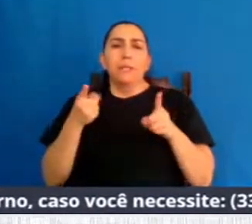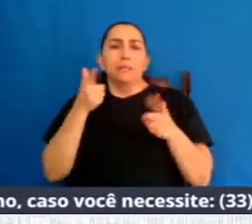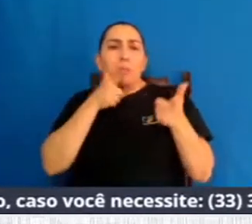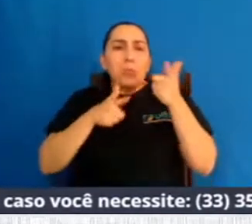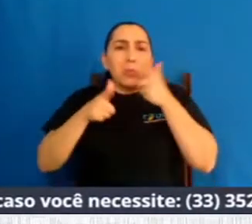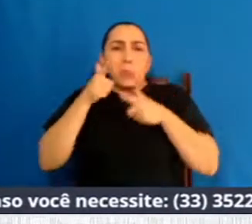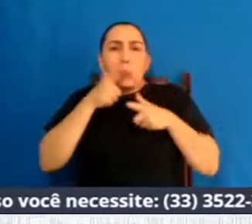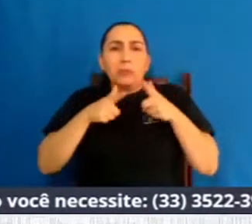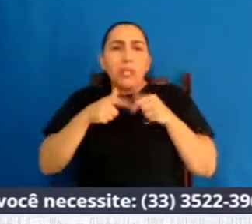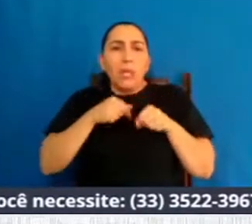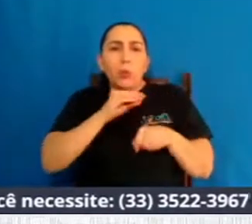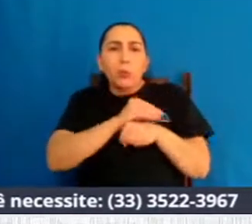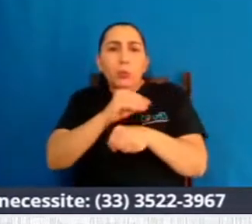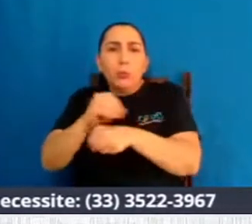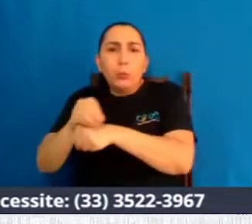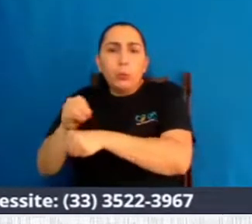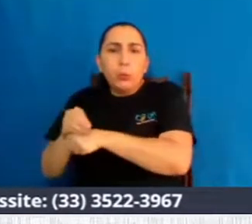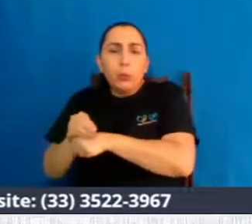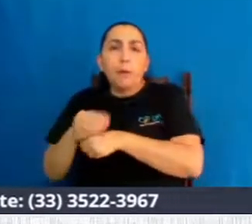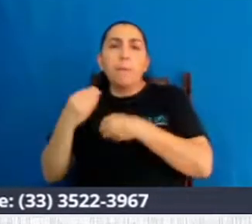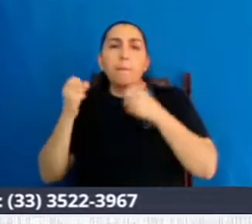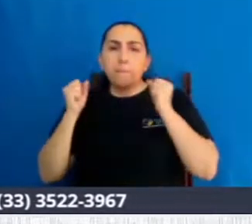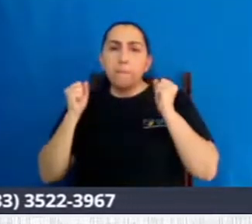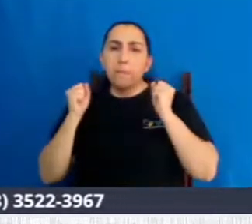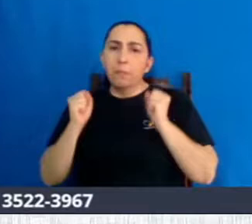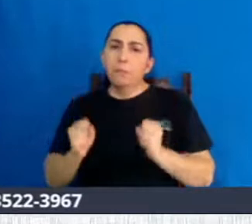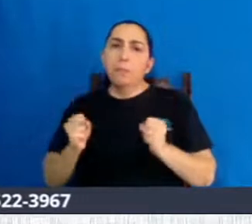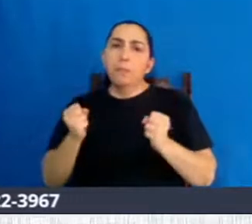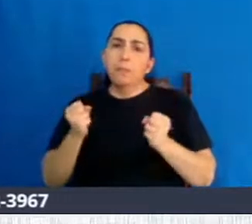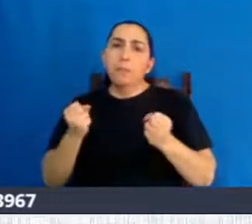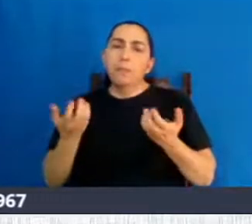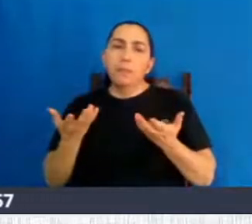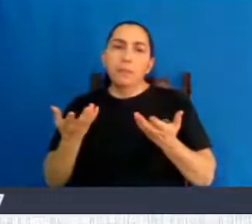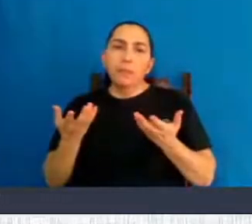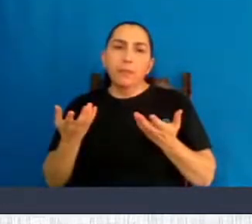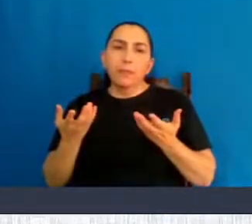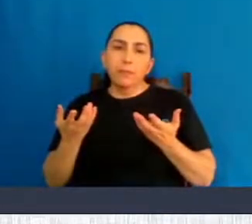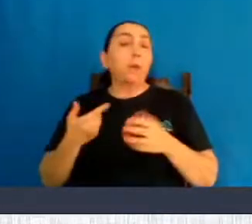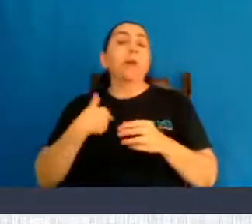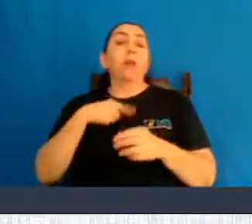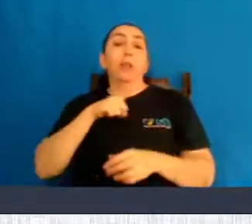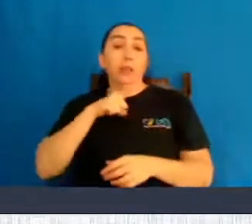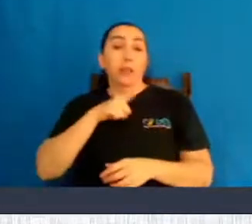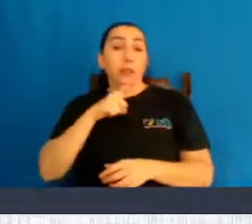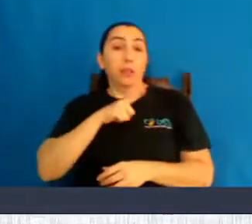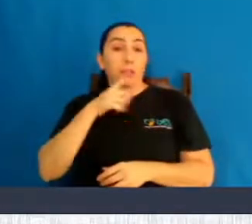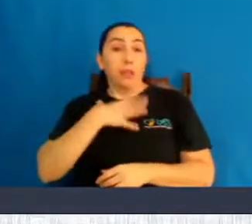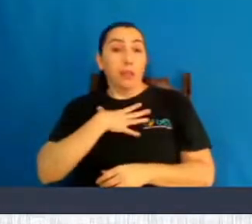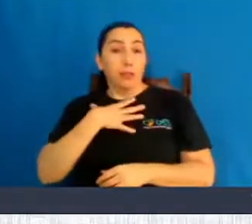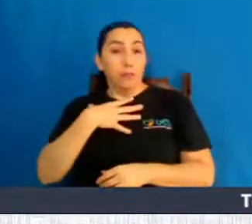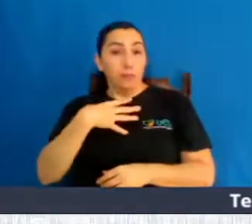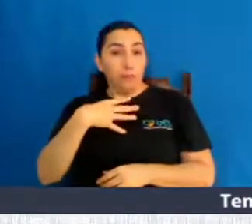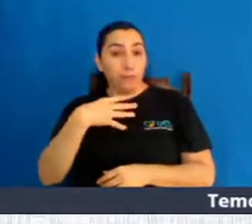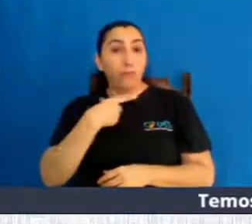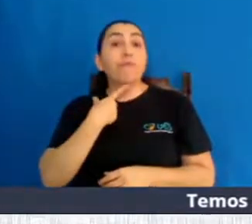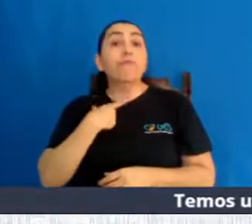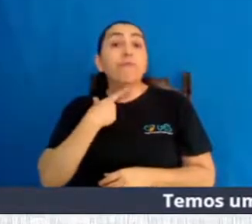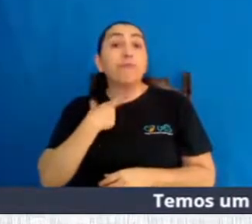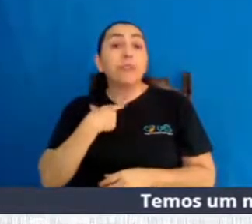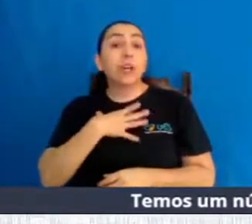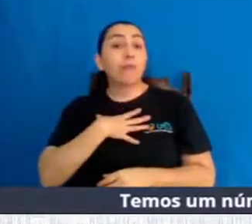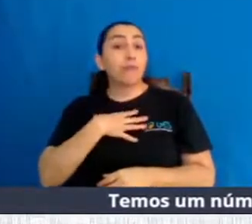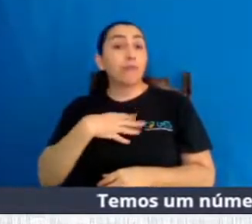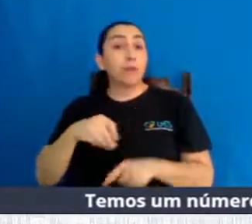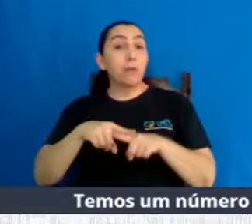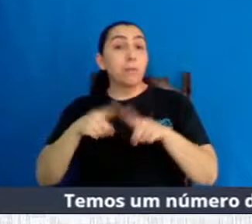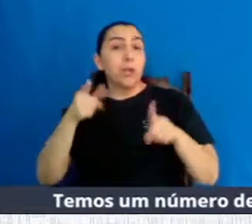um comprometimento com vidas anteriores? Sim. Segundo a doutrina espírita, em regra, em regra,